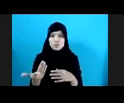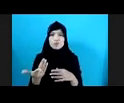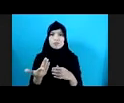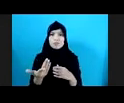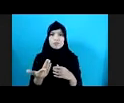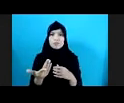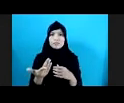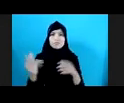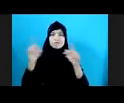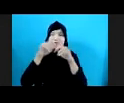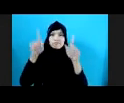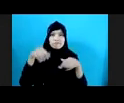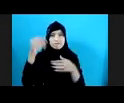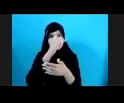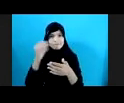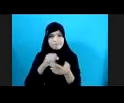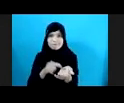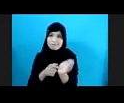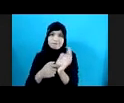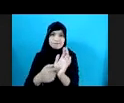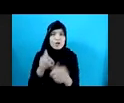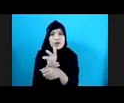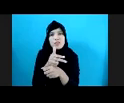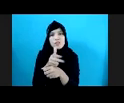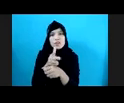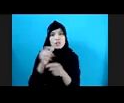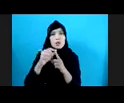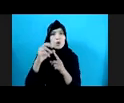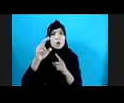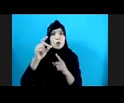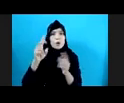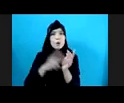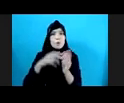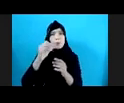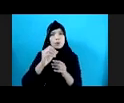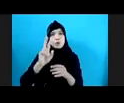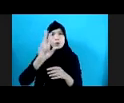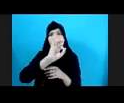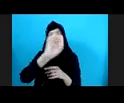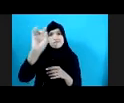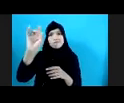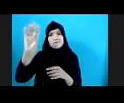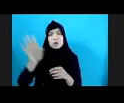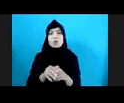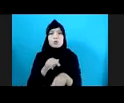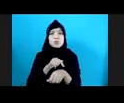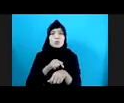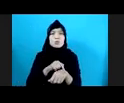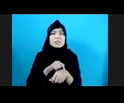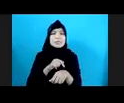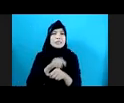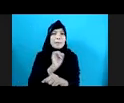Gambar Dan Sebagainya Video Porno Dan Sebagainya Juga Terkait Dengan Jam Kerja Dalam Tanda Kutip Karena Mereka Betul-betul